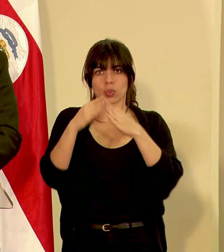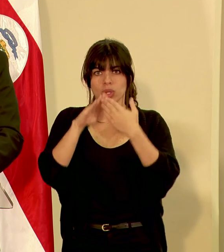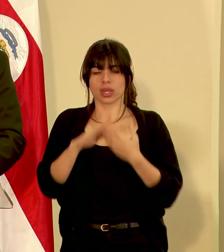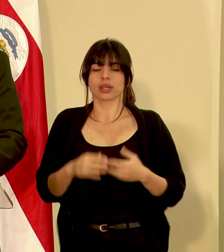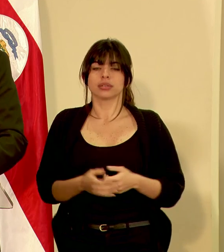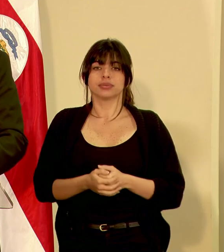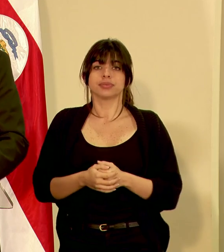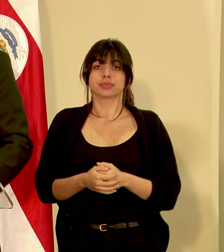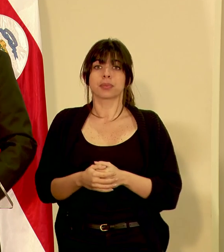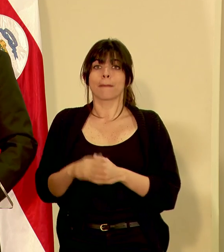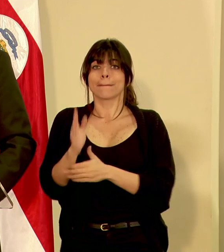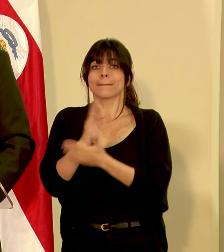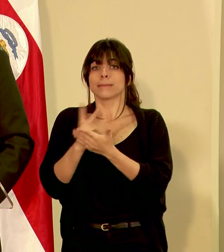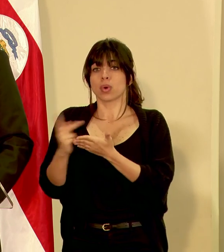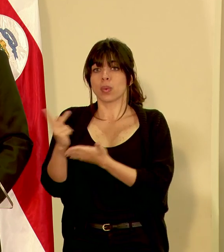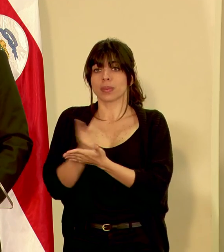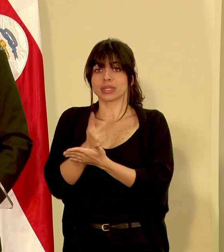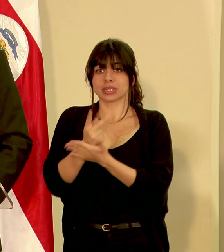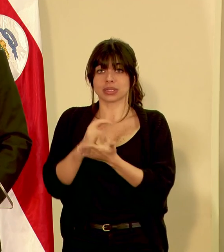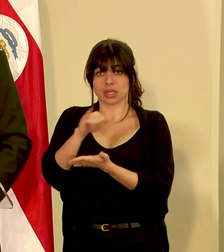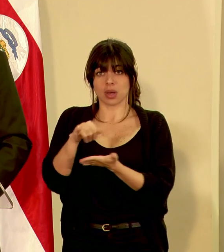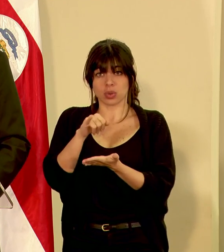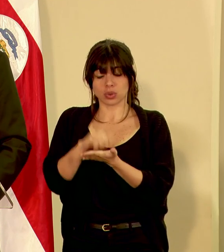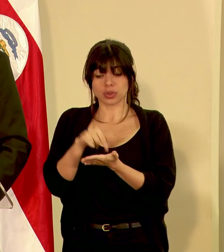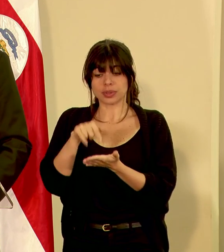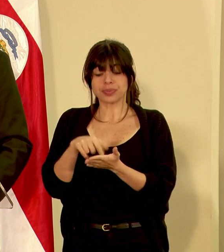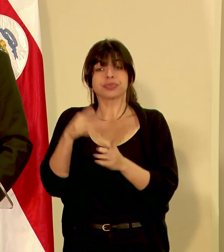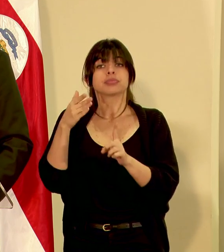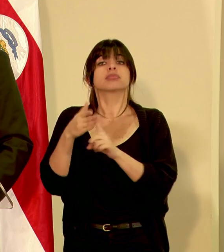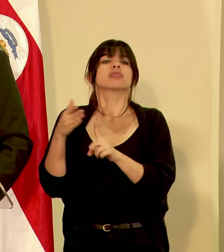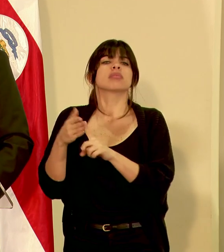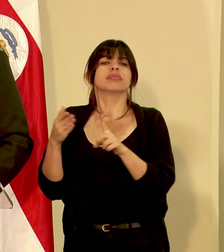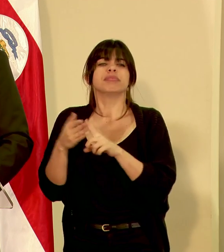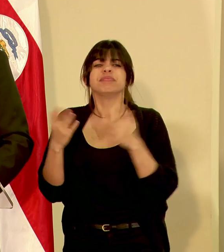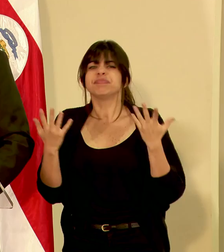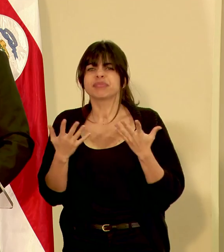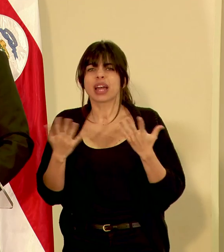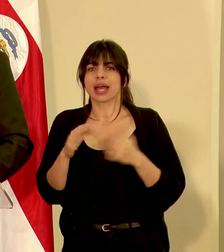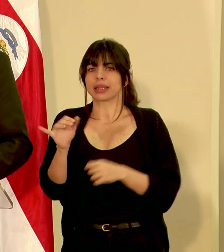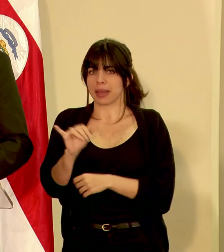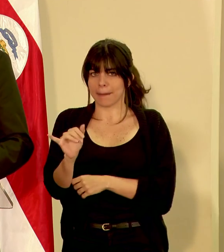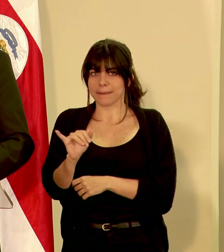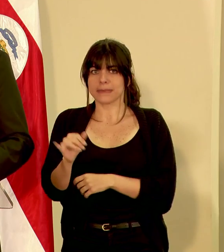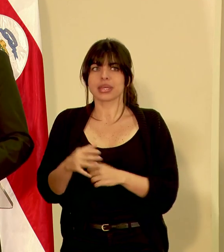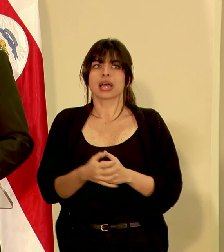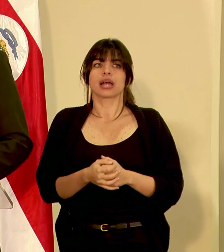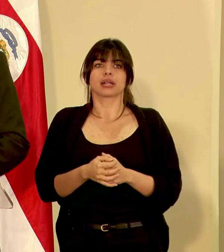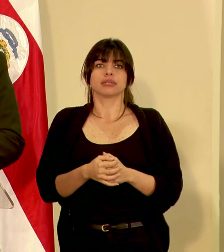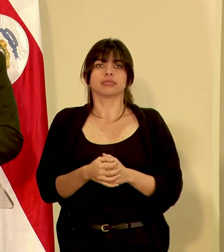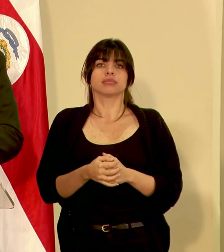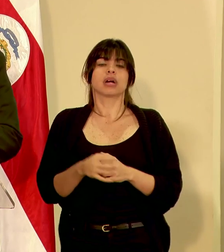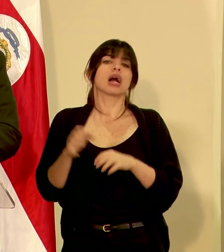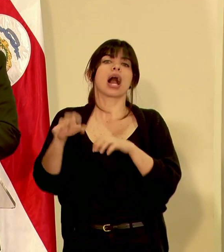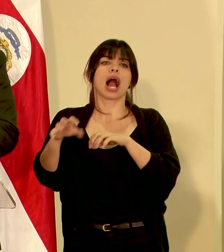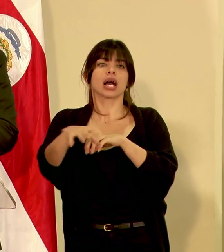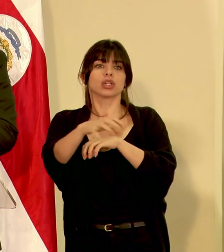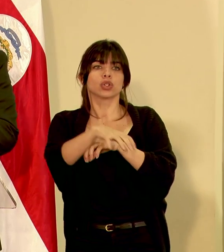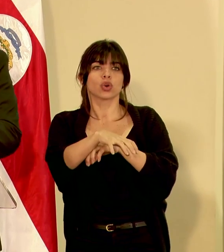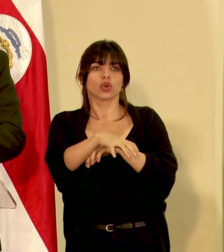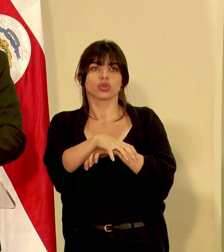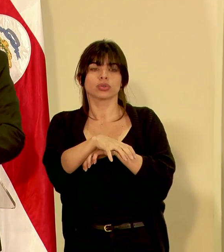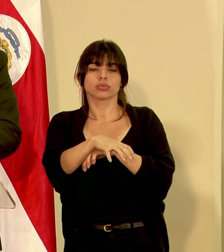En la parte de la provincia de San José, las afectaciones también han llegado a los cantones